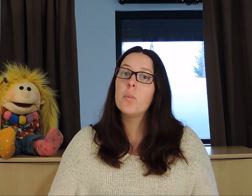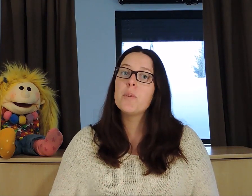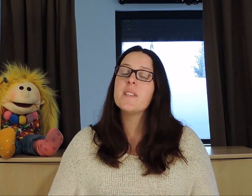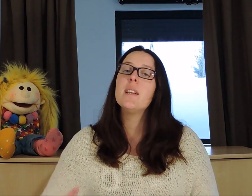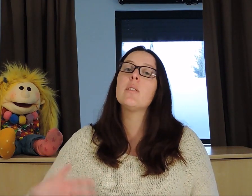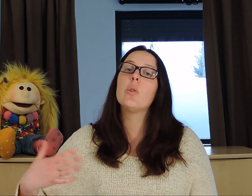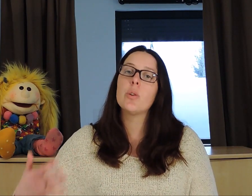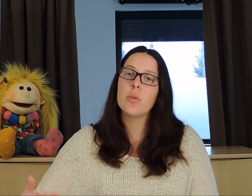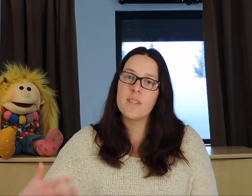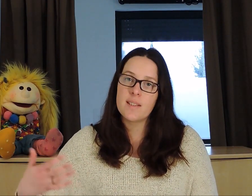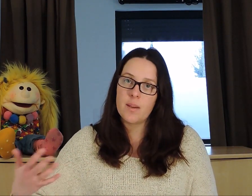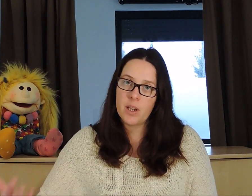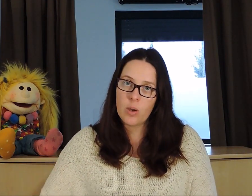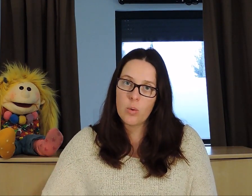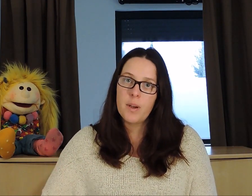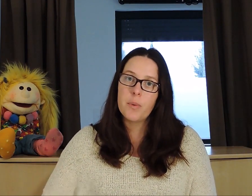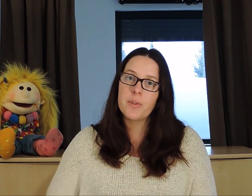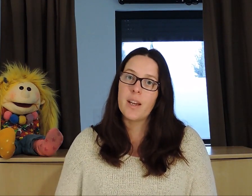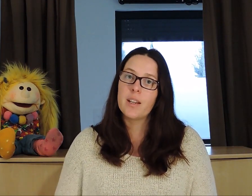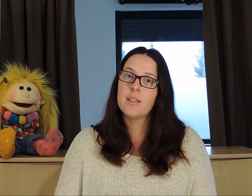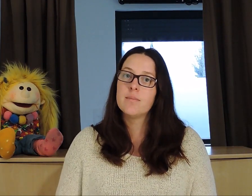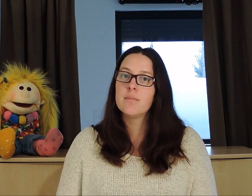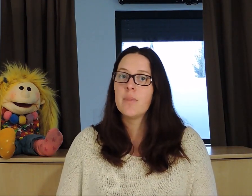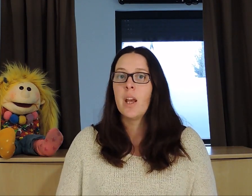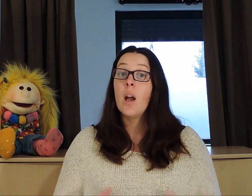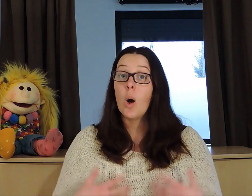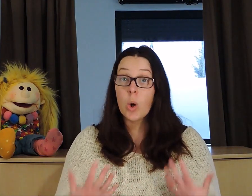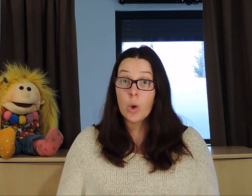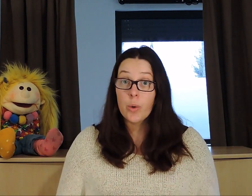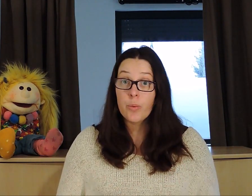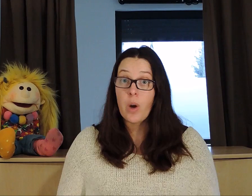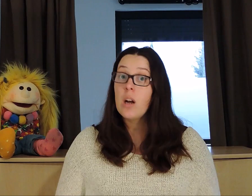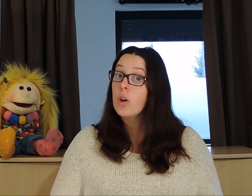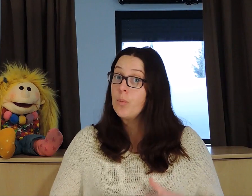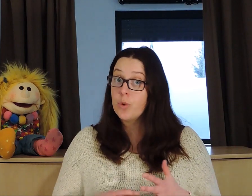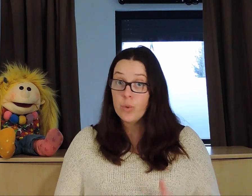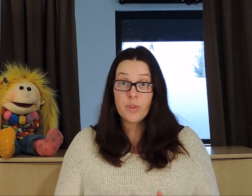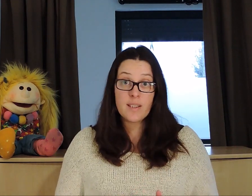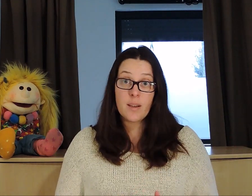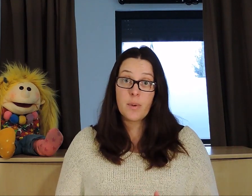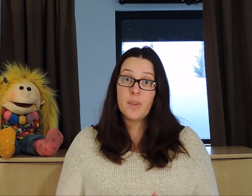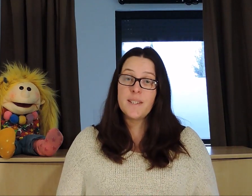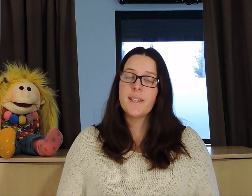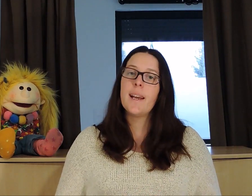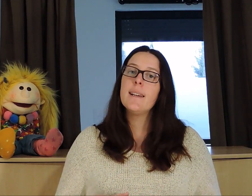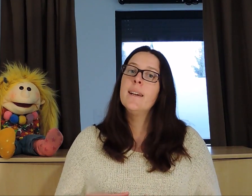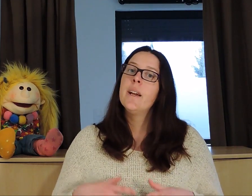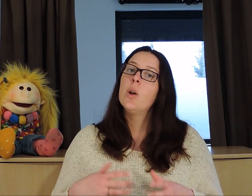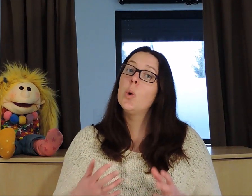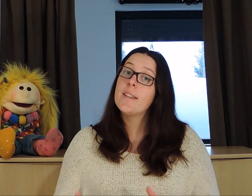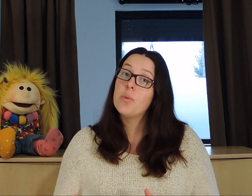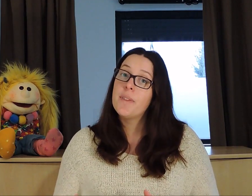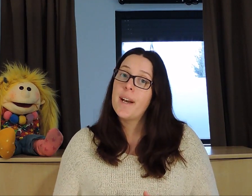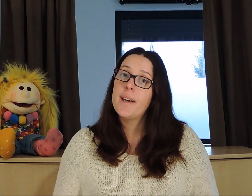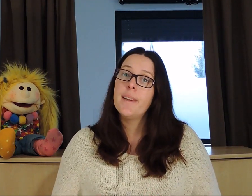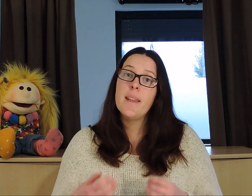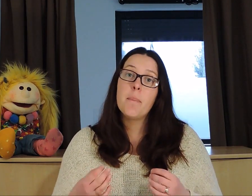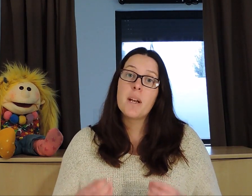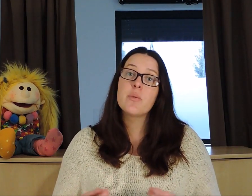proposer d'autres examens complémentaires. Encore une fois, comme tout examen médical, le résultat n'est pas